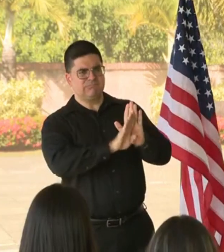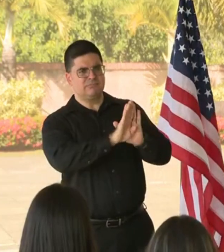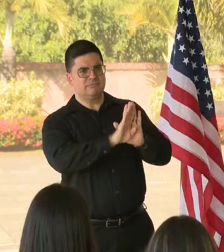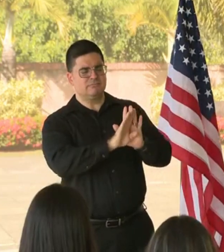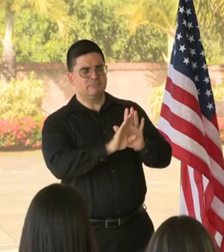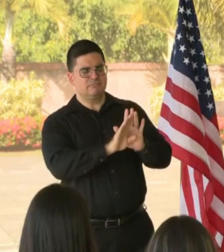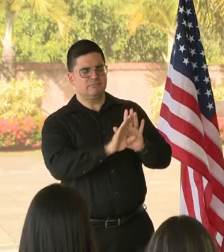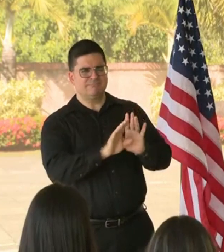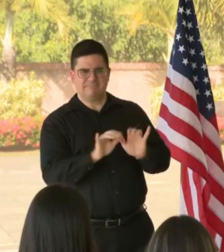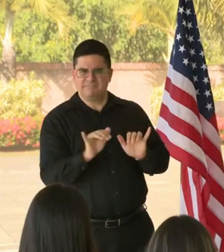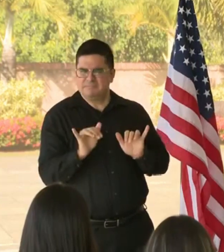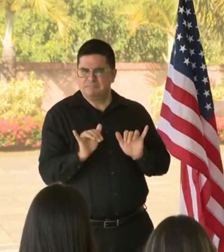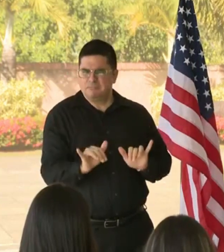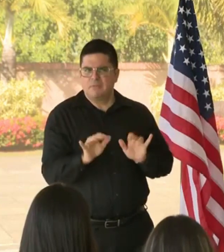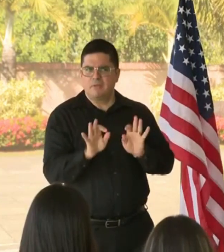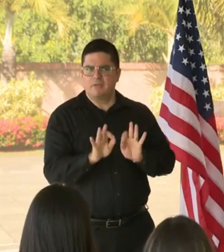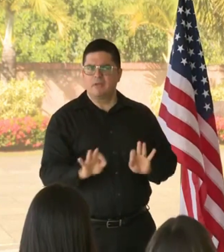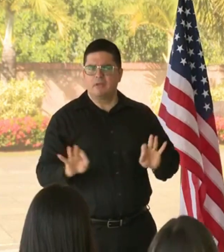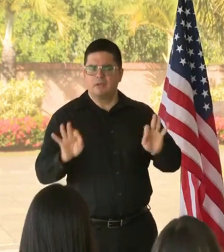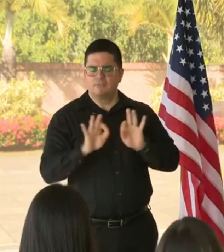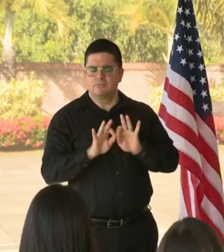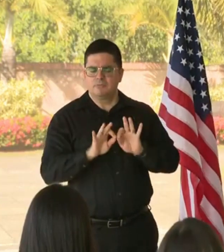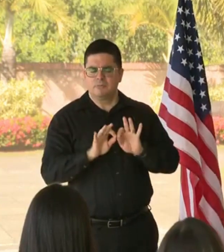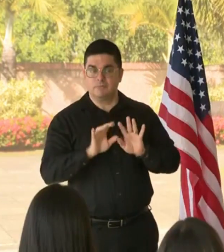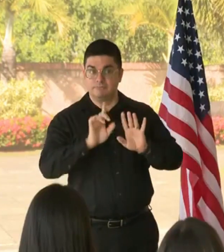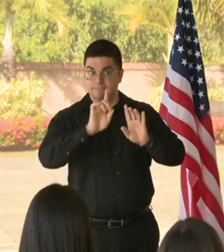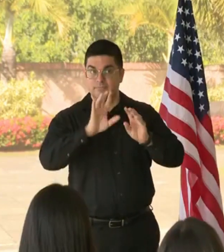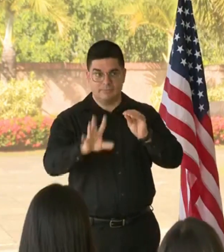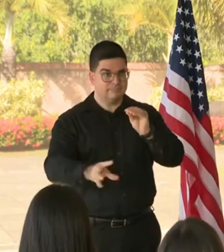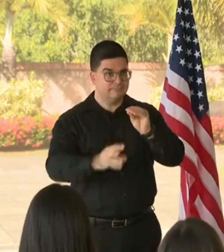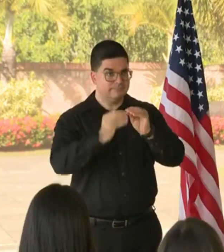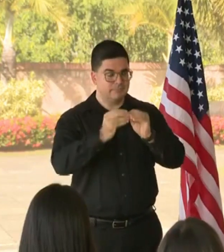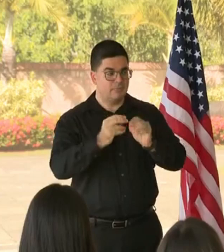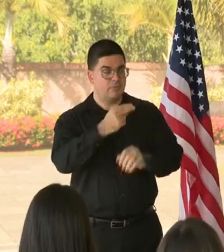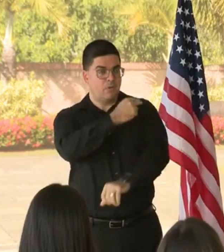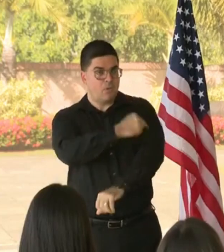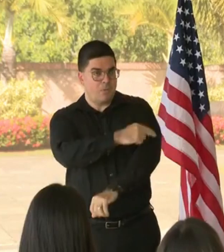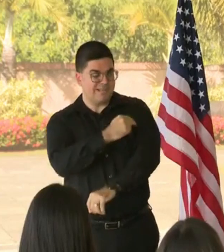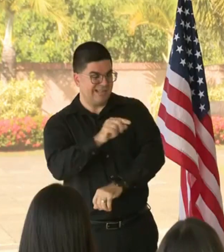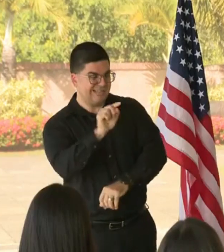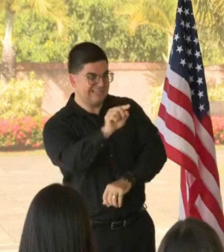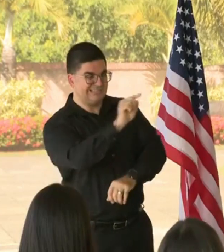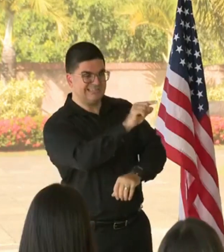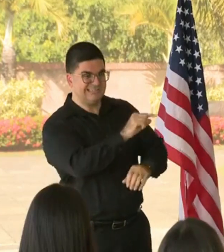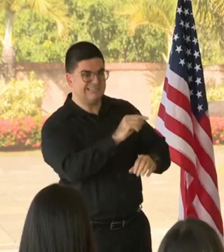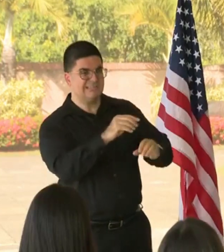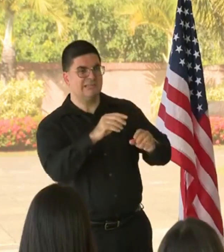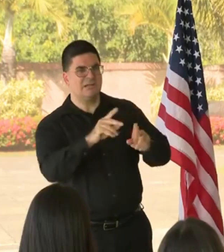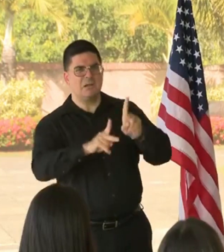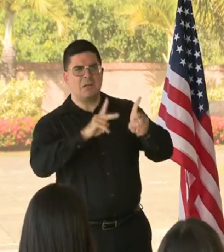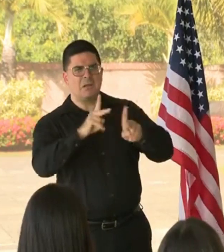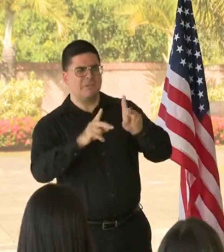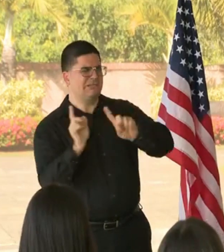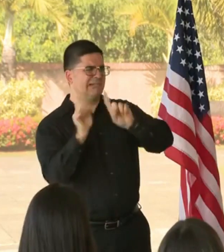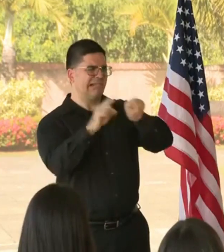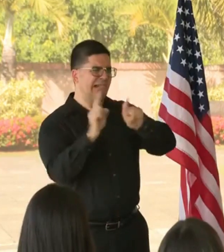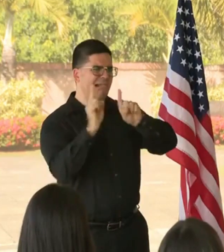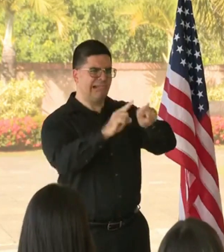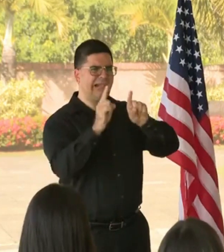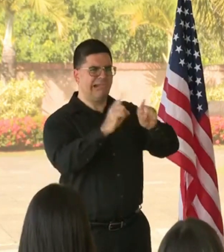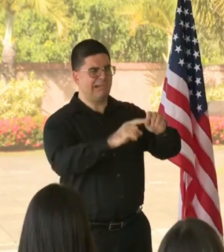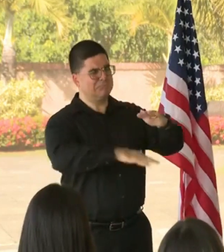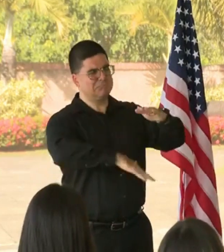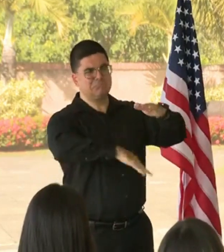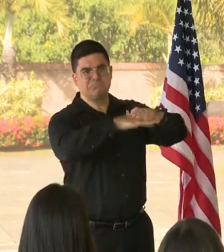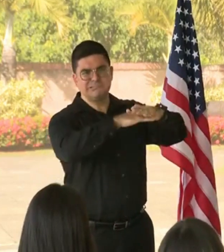se hacen a través de la Secretaría Auxiliar de Reglamentación y Acreditación de Facilidades de Salud para vigilar que las